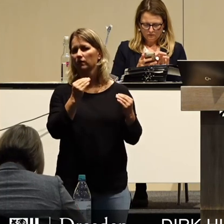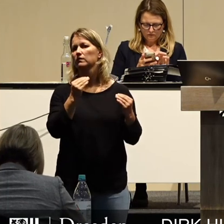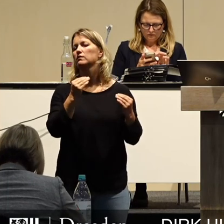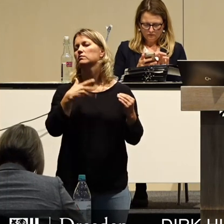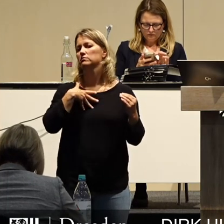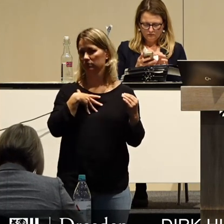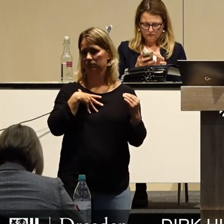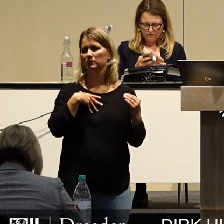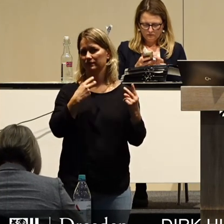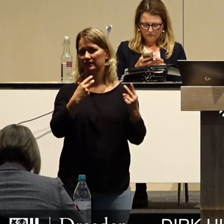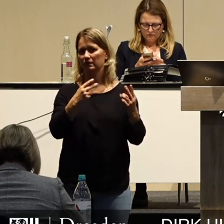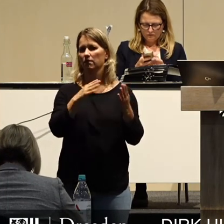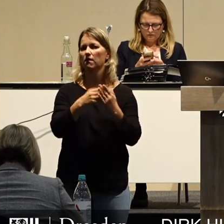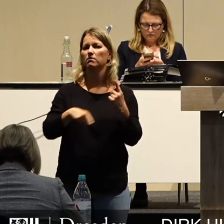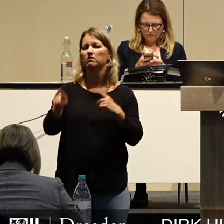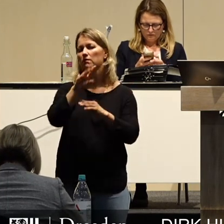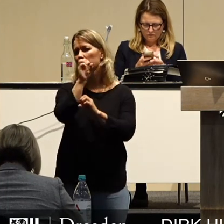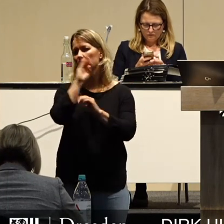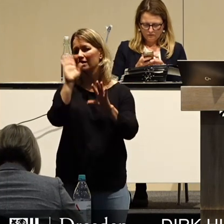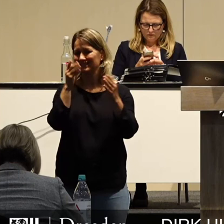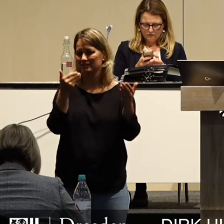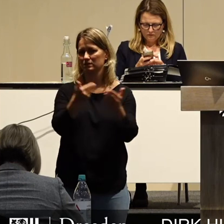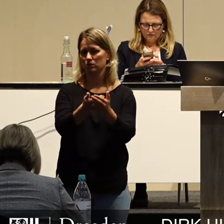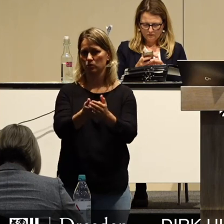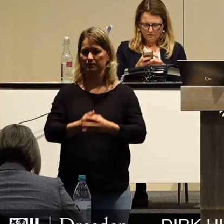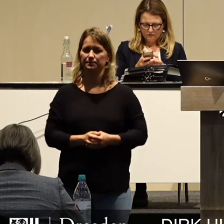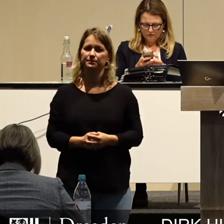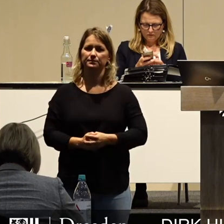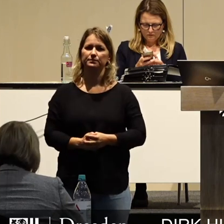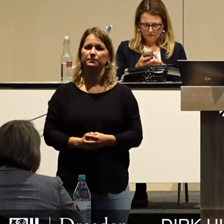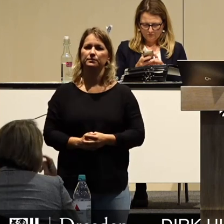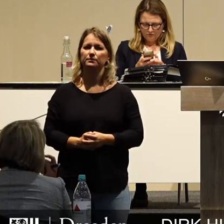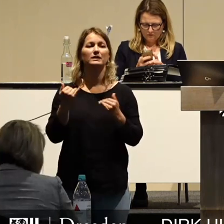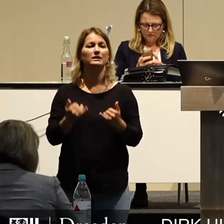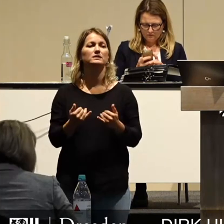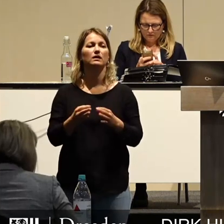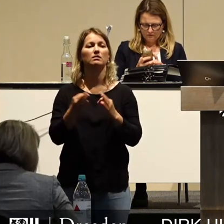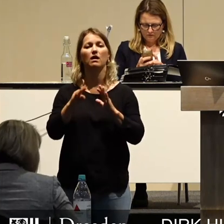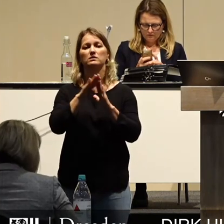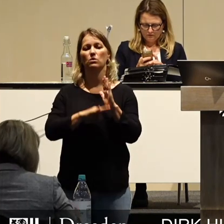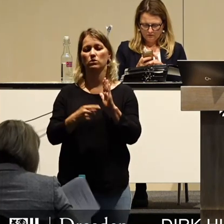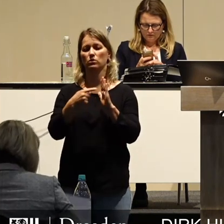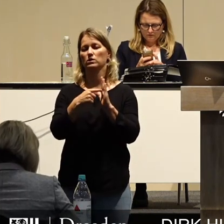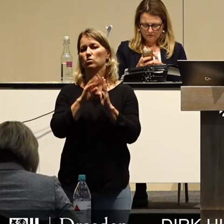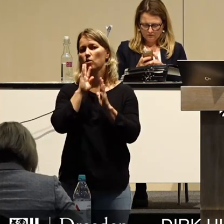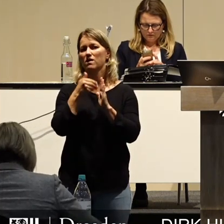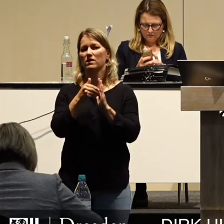tatsächlich reden. So, jetzt machen wir in der Tagesordnung haben